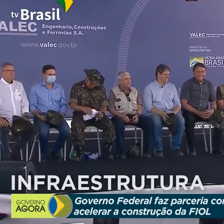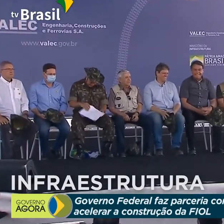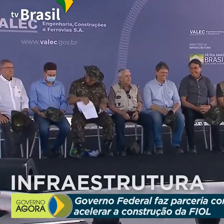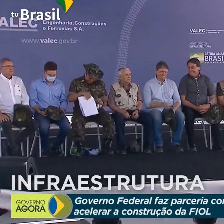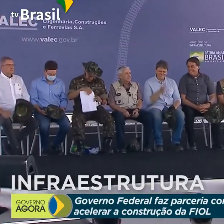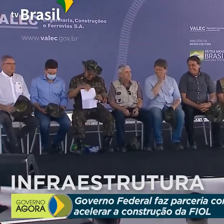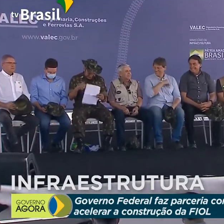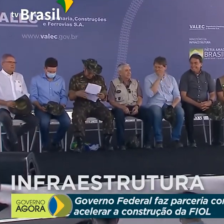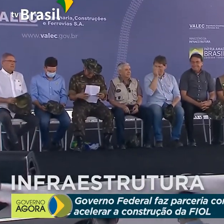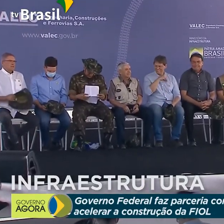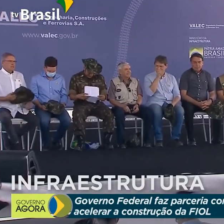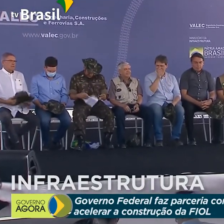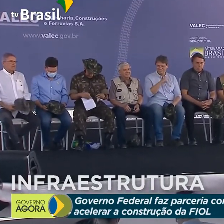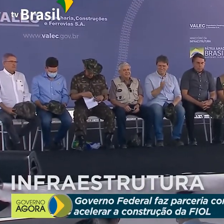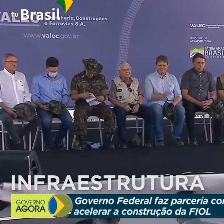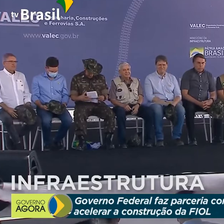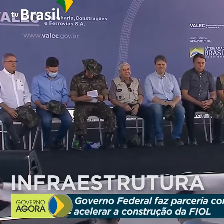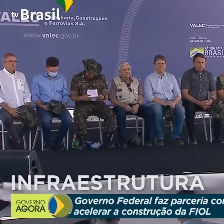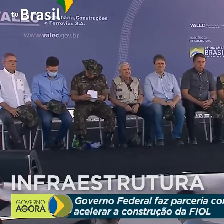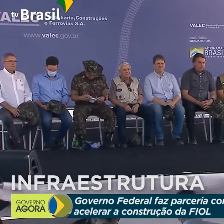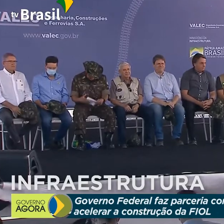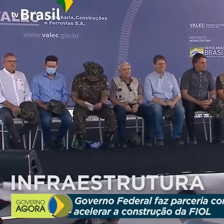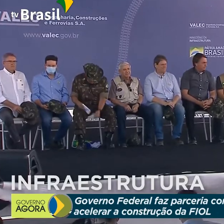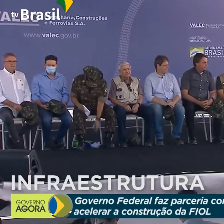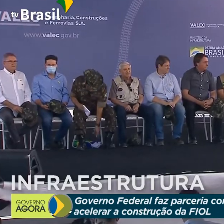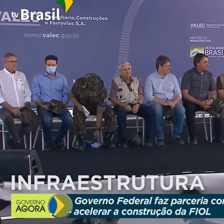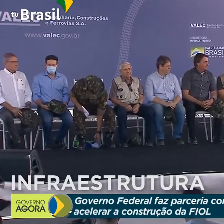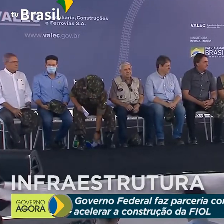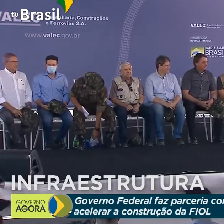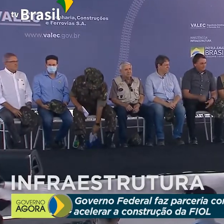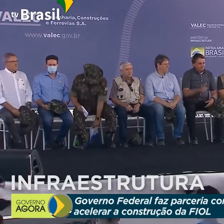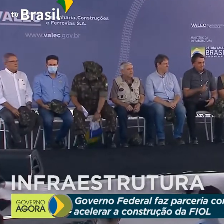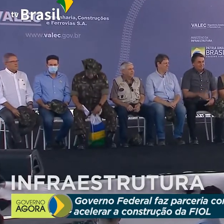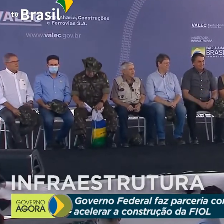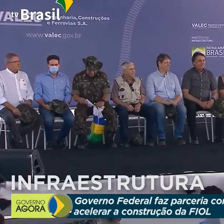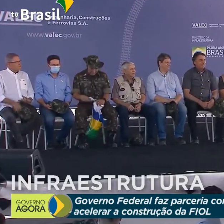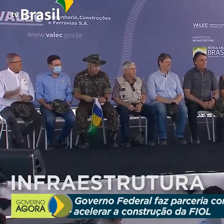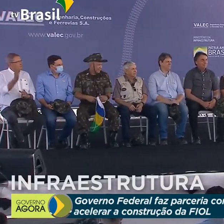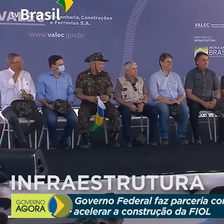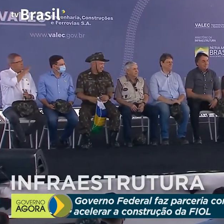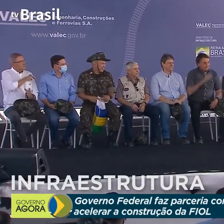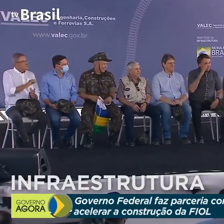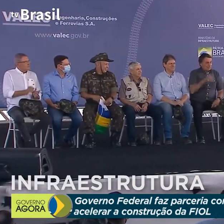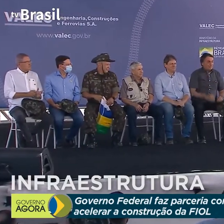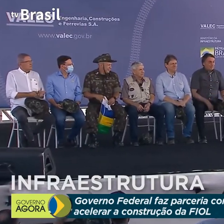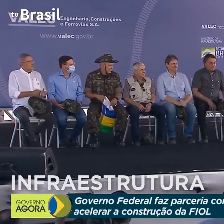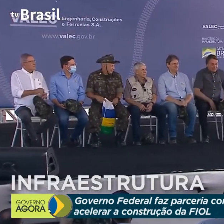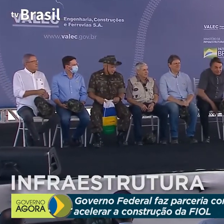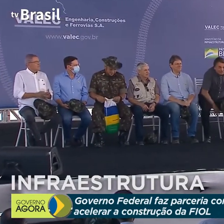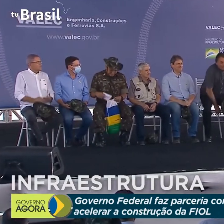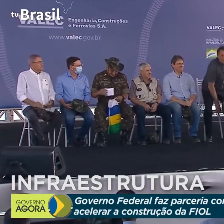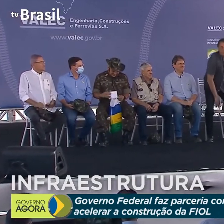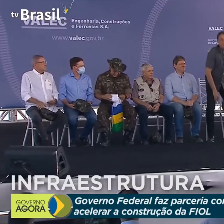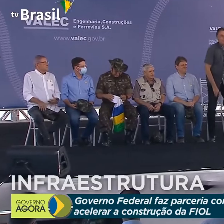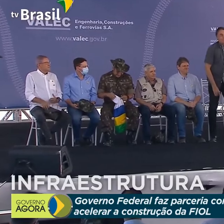Ouviremos agora o Comandante Militar do Nordeste, General Marco Antônio Freire Gomes.